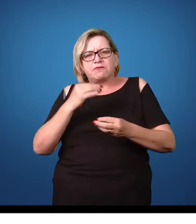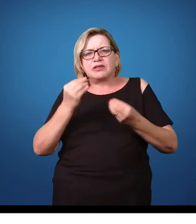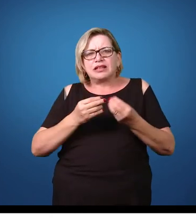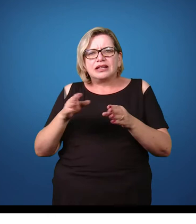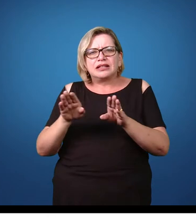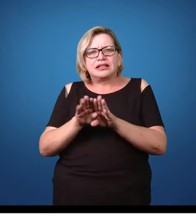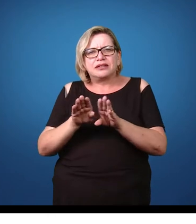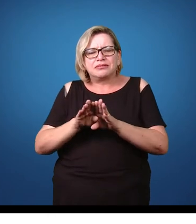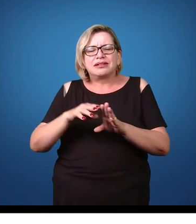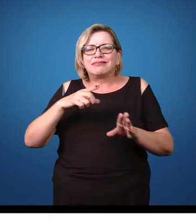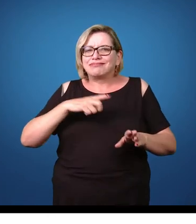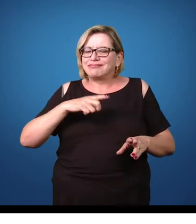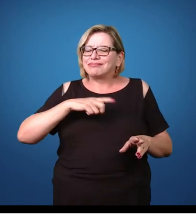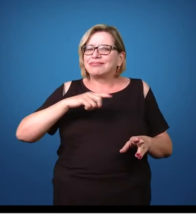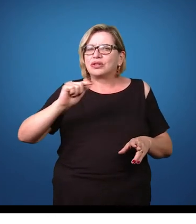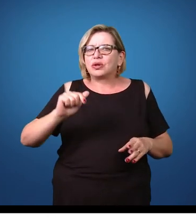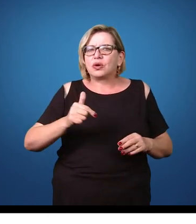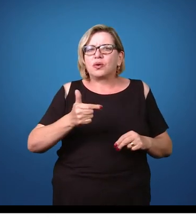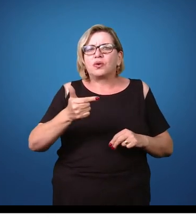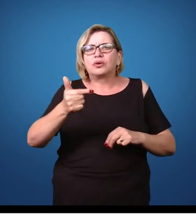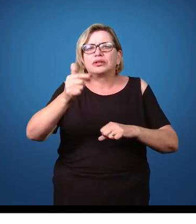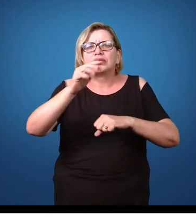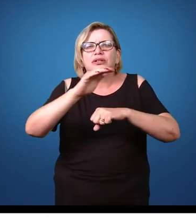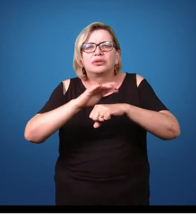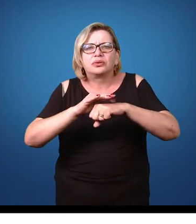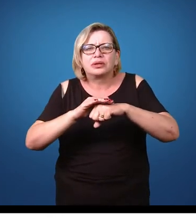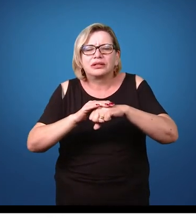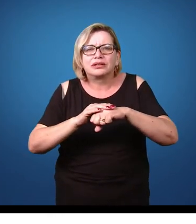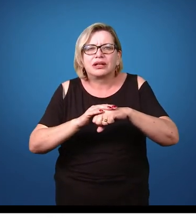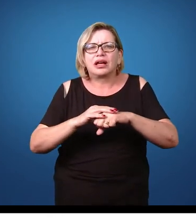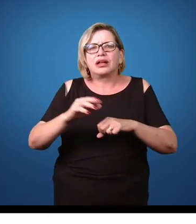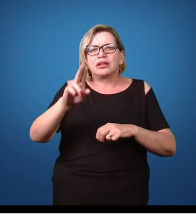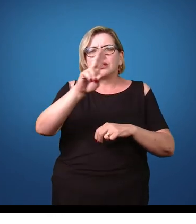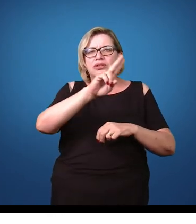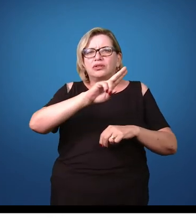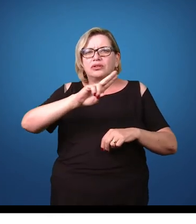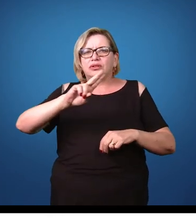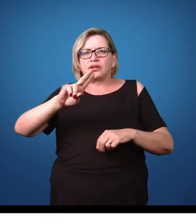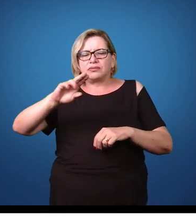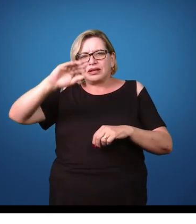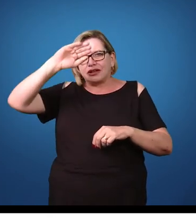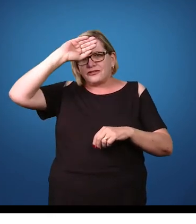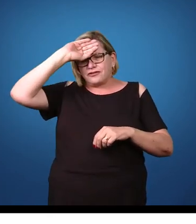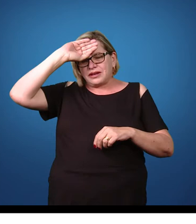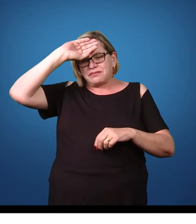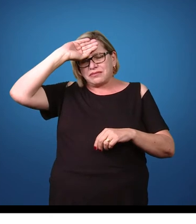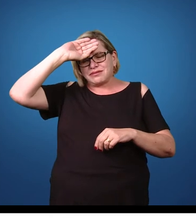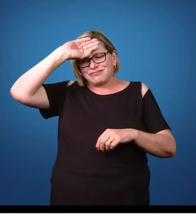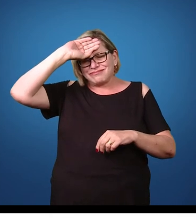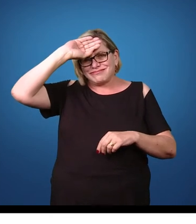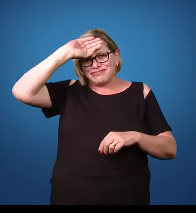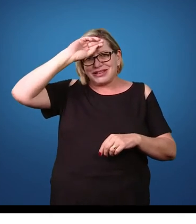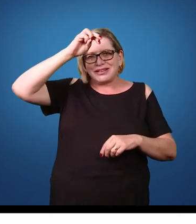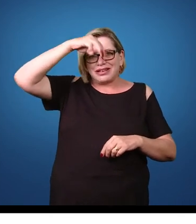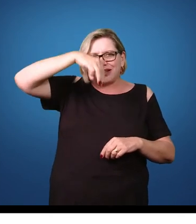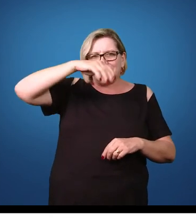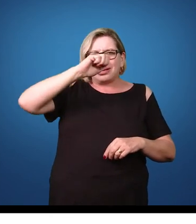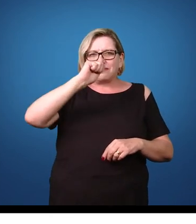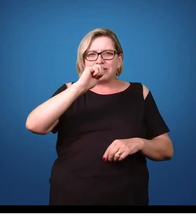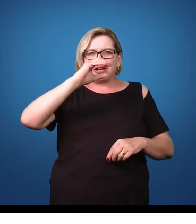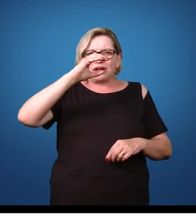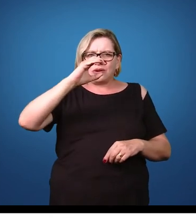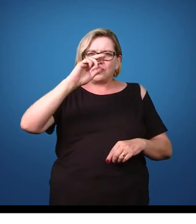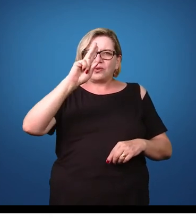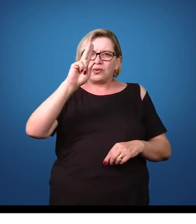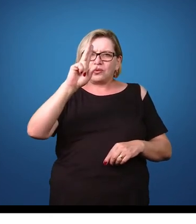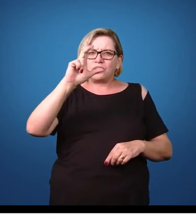no hospedeiro, ele também vincula uma outra doença que é a chamada febre maculosa. O